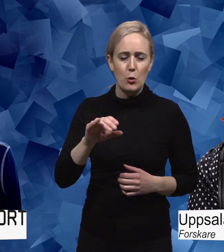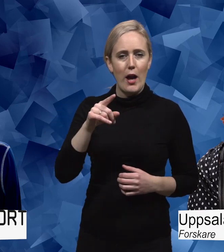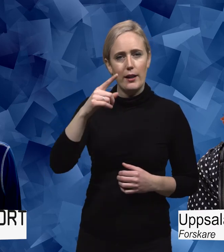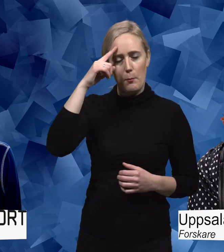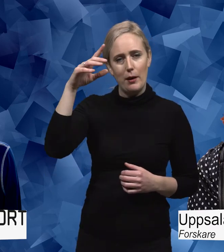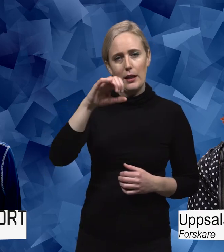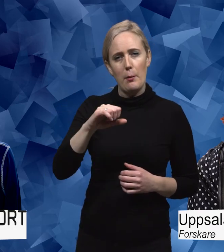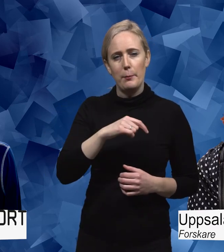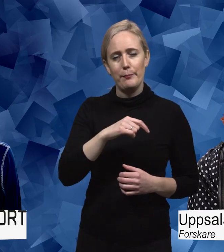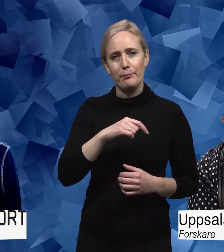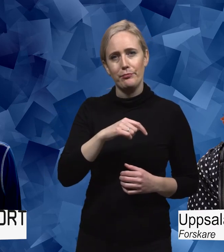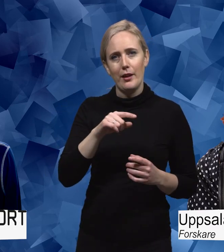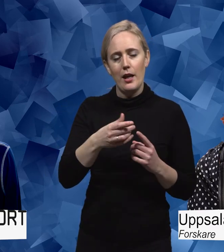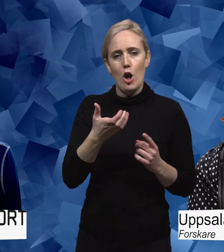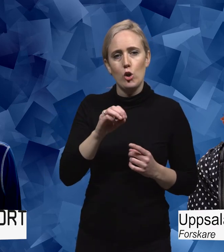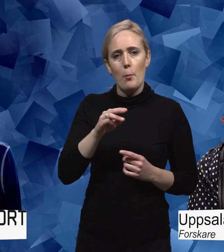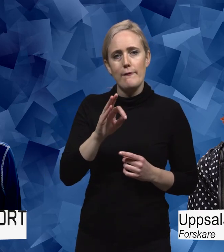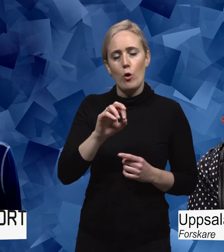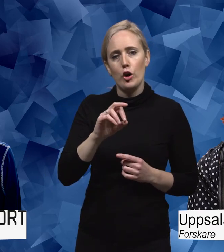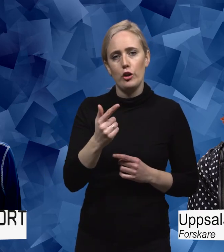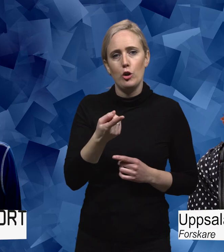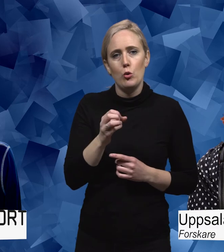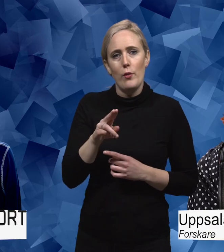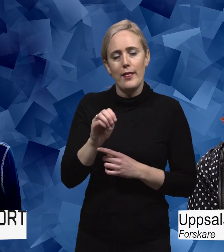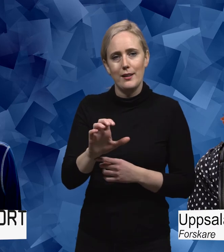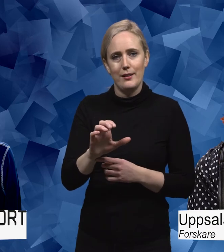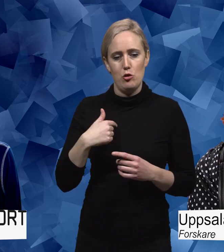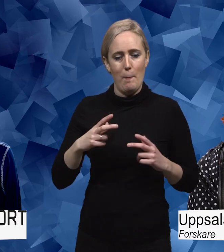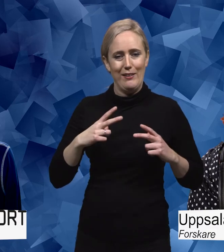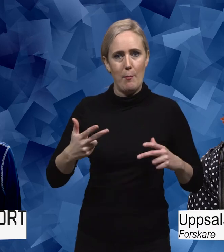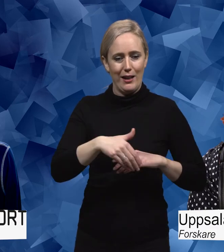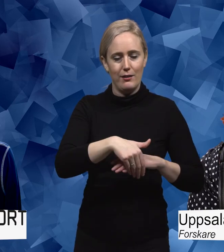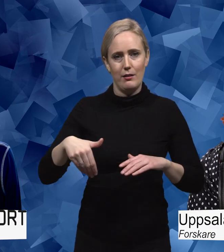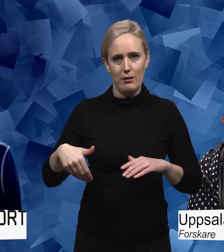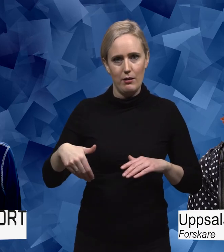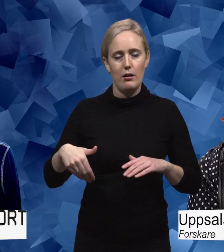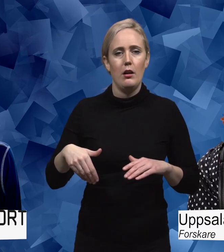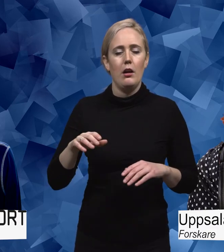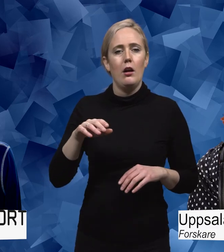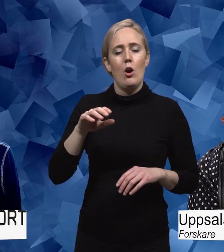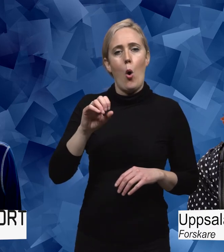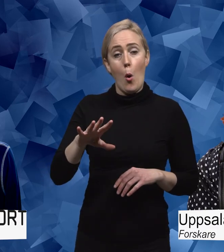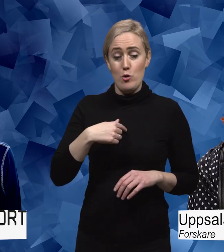Man brukar prata om comfort zone. Sin bekvämlighetszon. Och jag brukar beskriva som att om man bara befinner sin